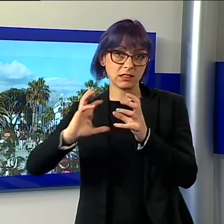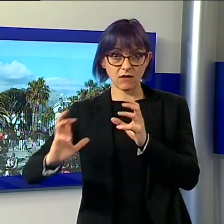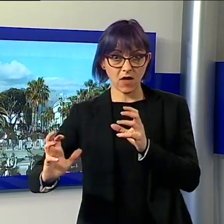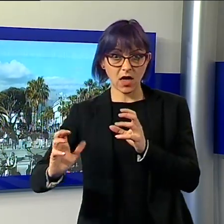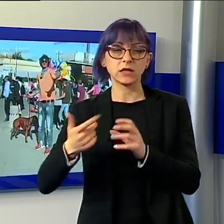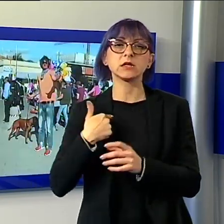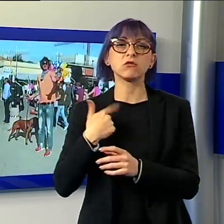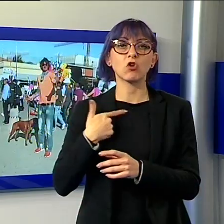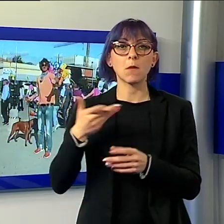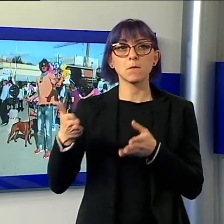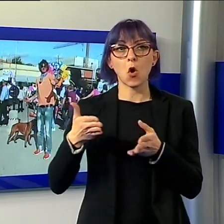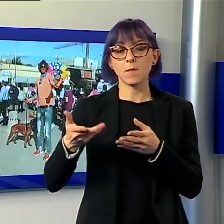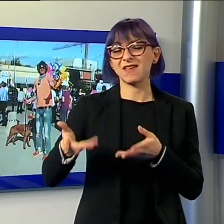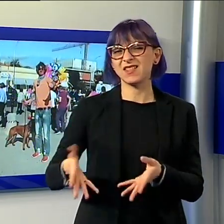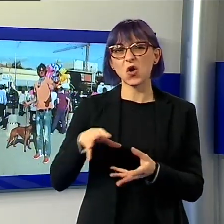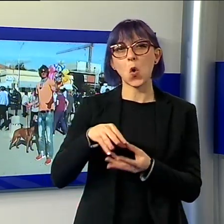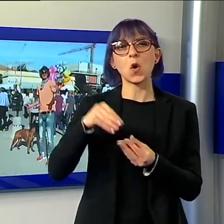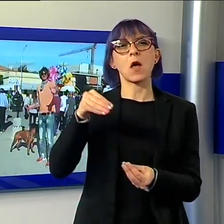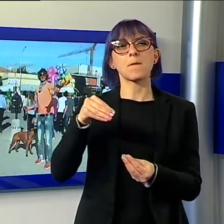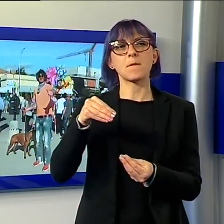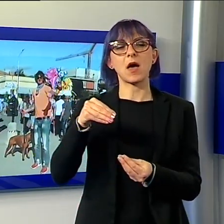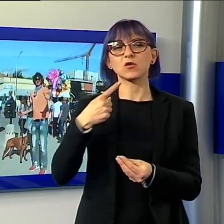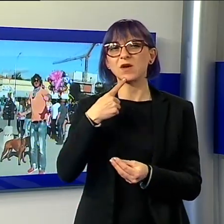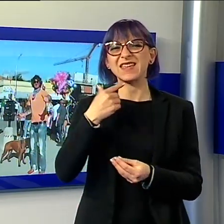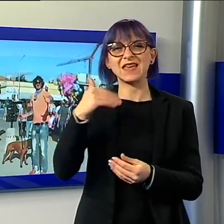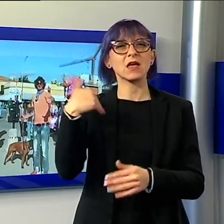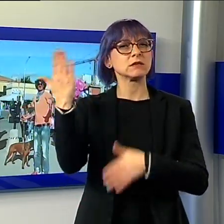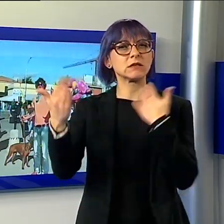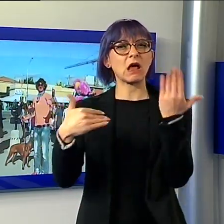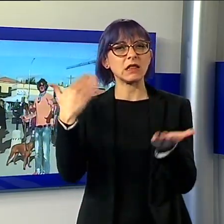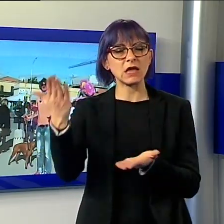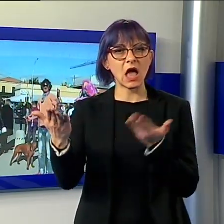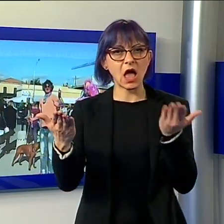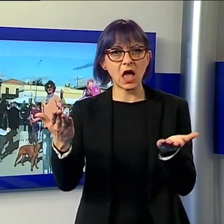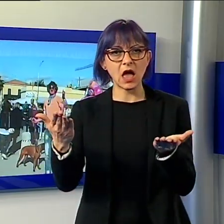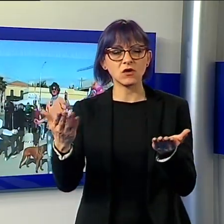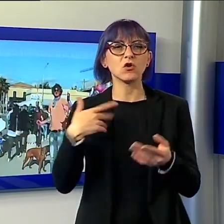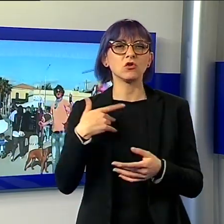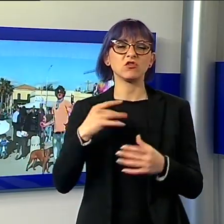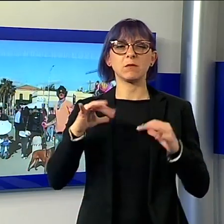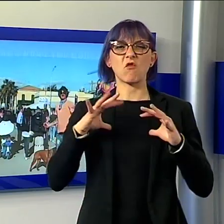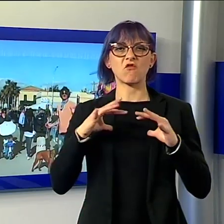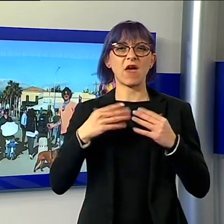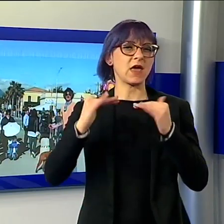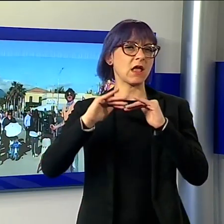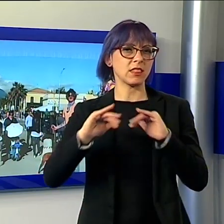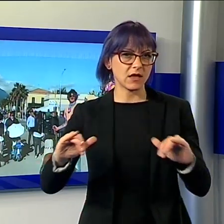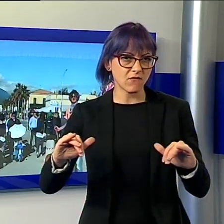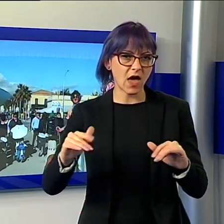hanno delle ferie diverse dalle nostre e quindi si muovono per un periodo più lungo rispetto a quello degli italiani che è soltanto per i due giorni